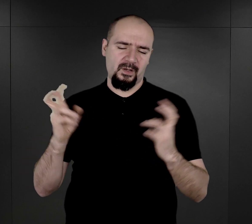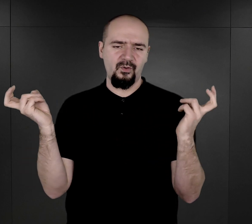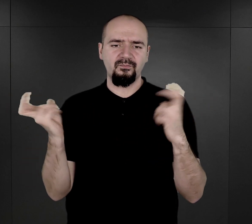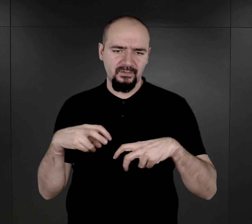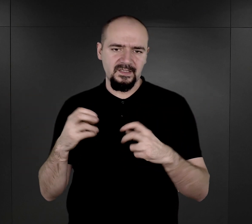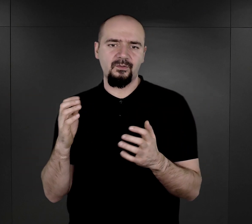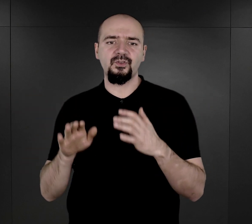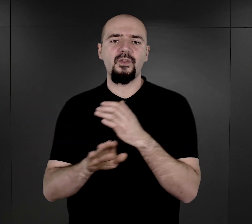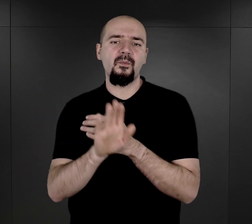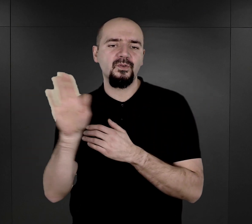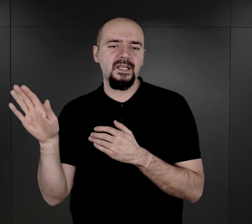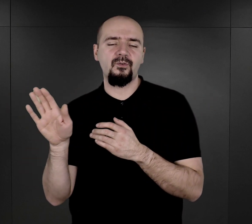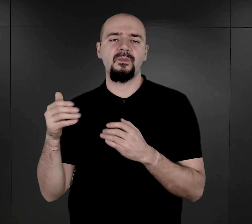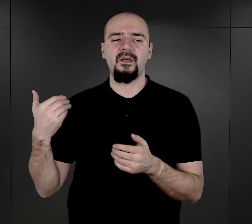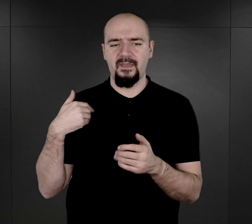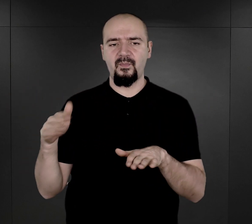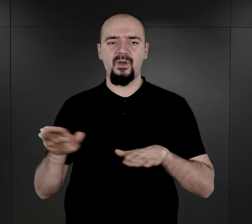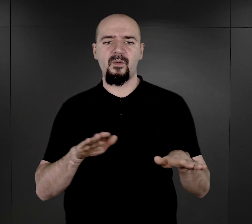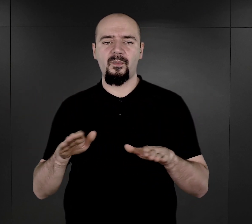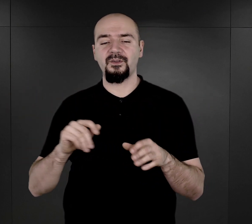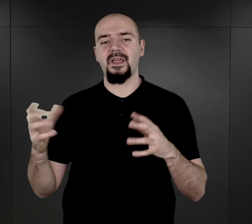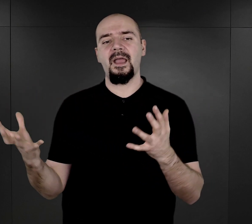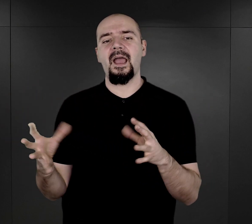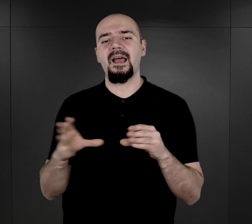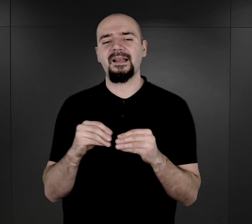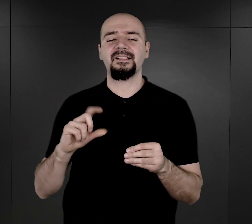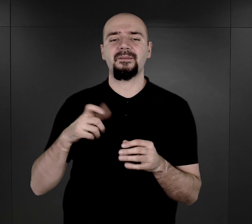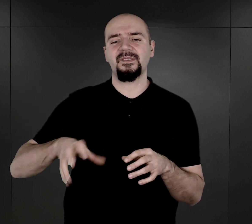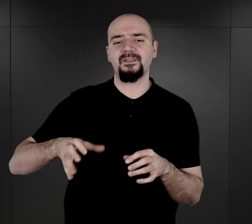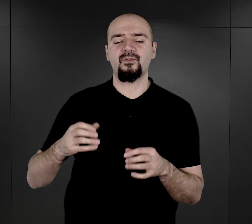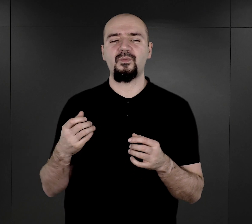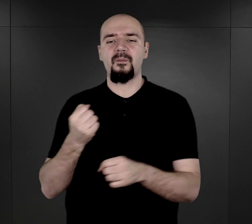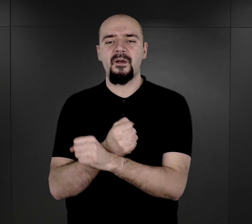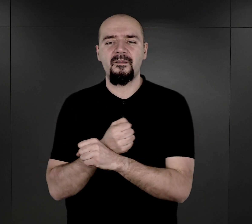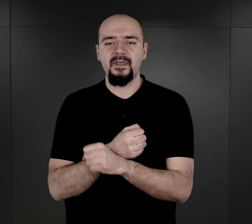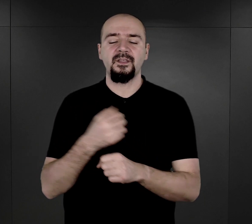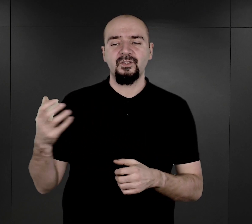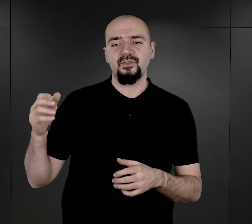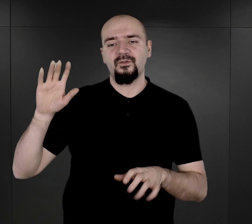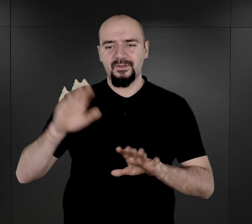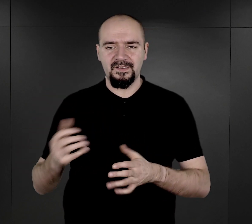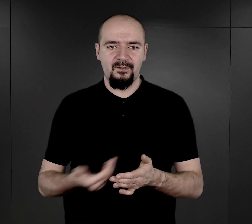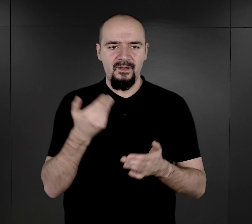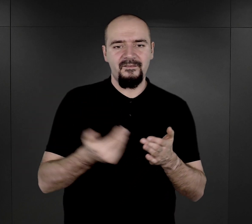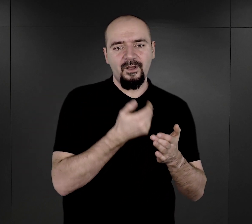terenie byłego obozu razem z grupą więźniów one zostały wydobyte właśnie z tej kryjówki.